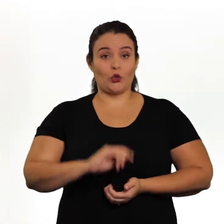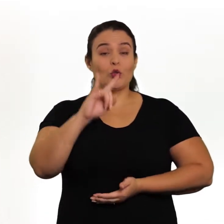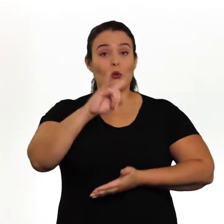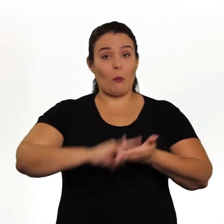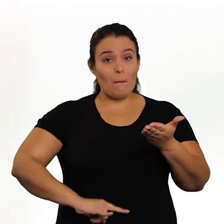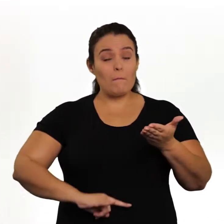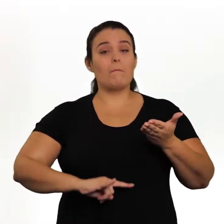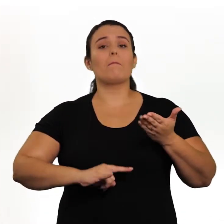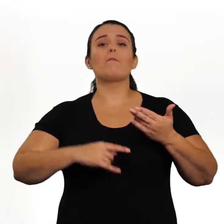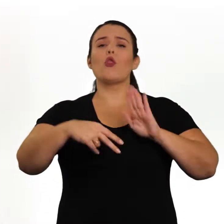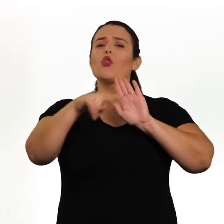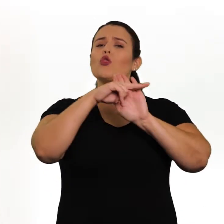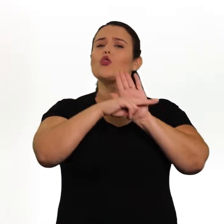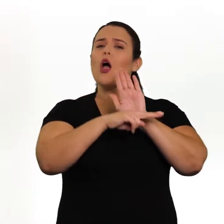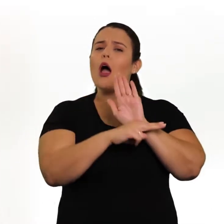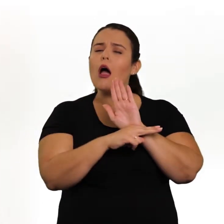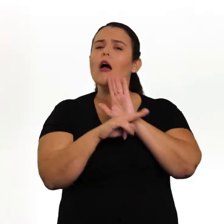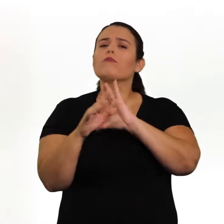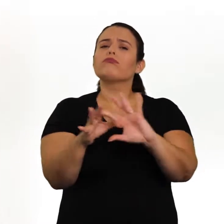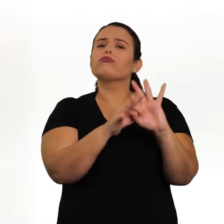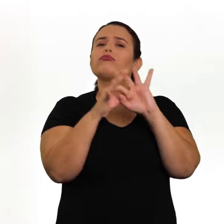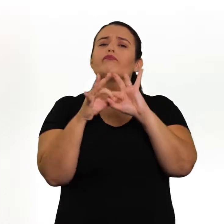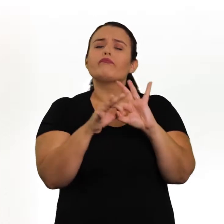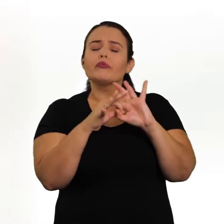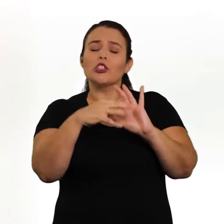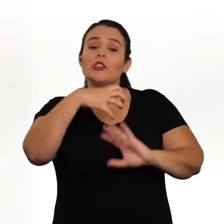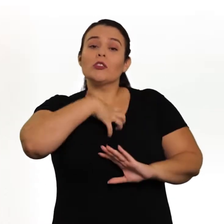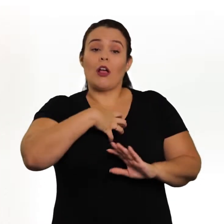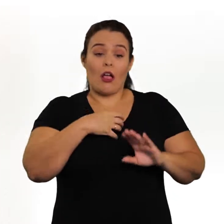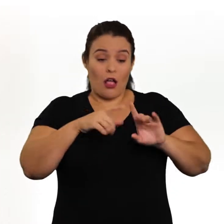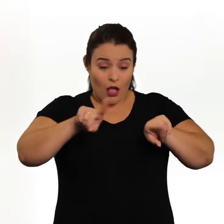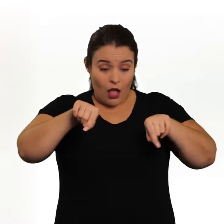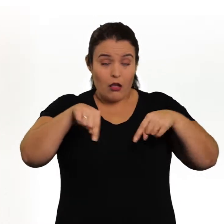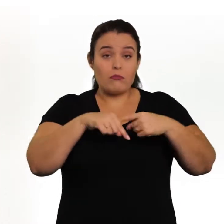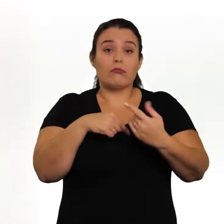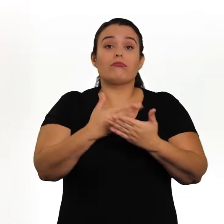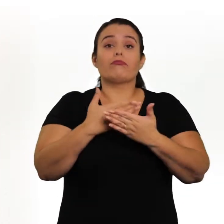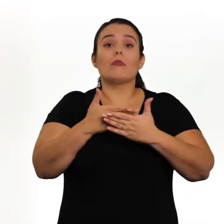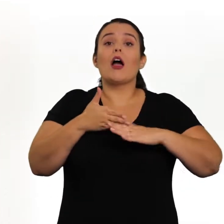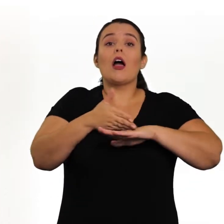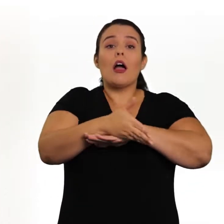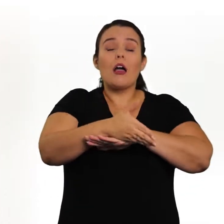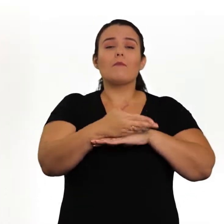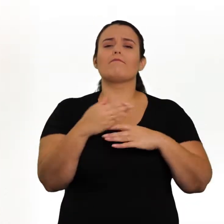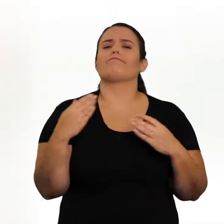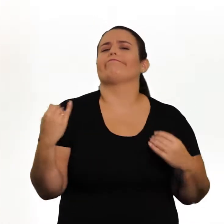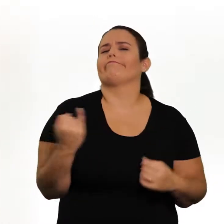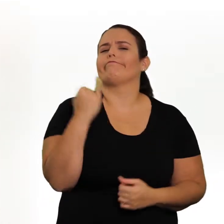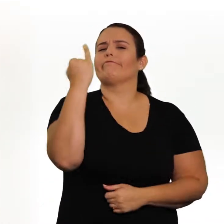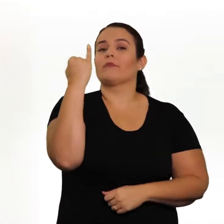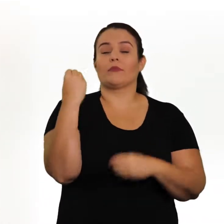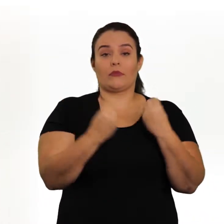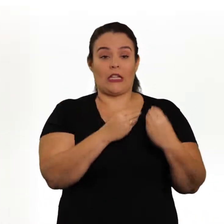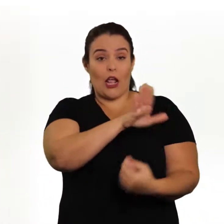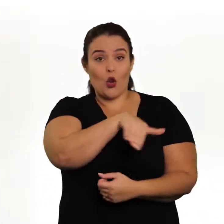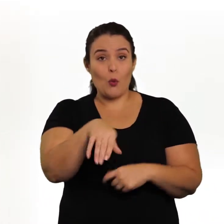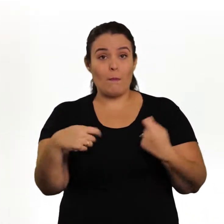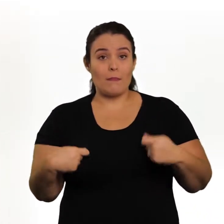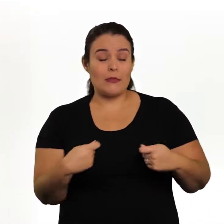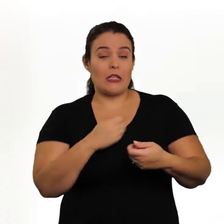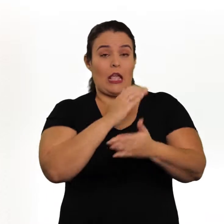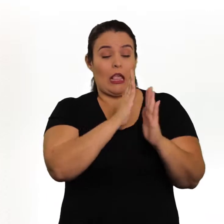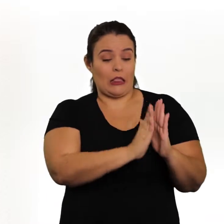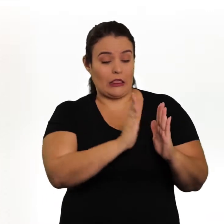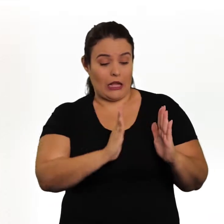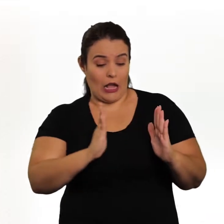documento de caráter normativo que define o conjunto orgânico e progressivo de aprendizagens essenciais que todos os alunos devem desenvolver ao